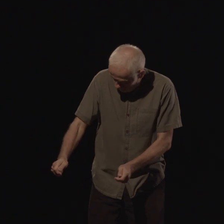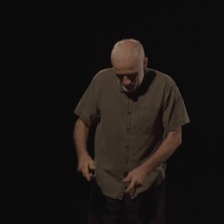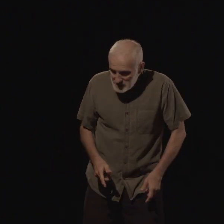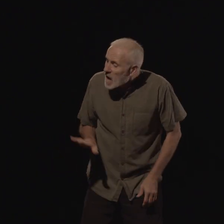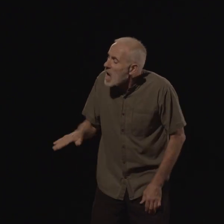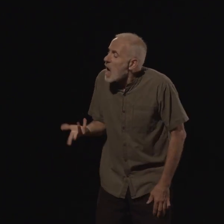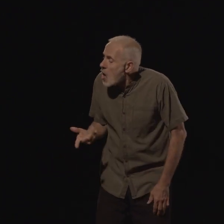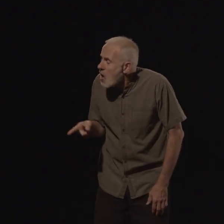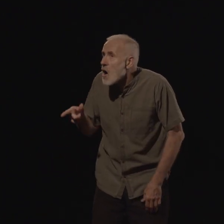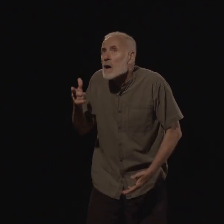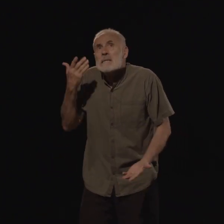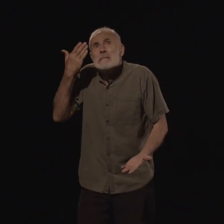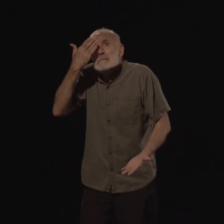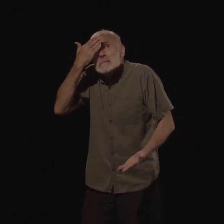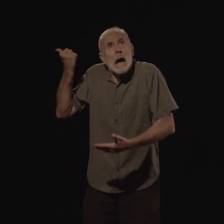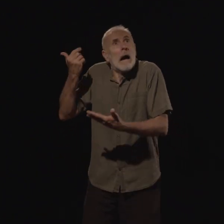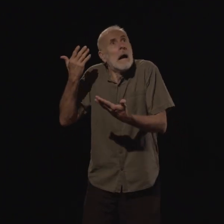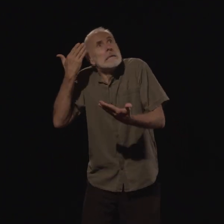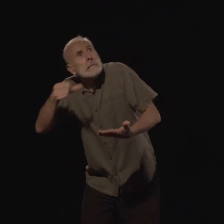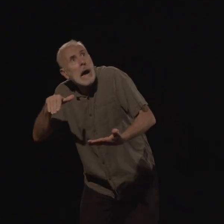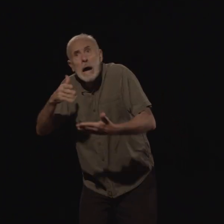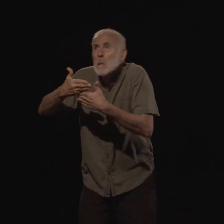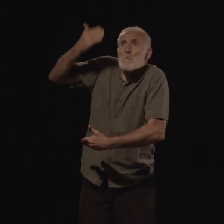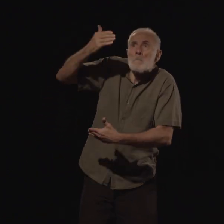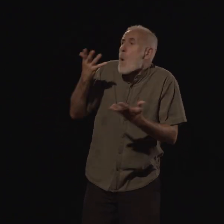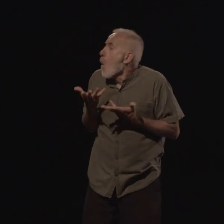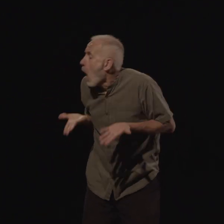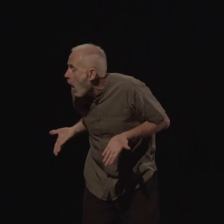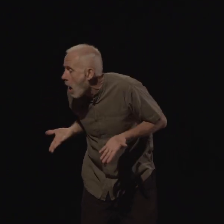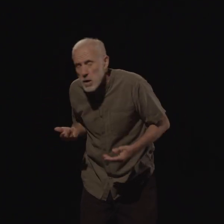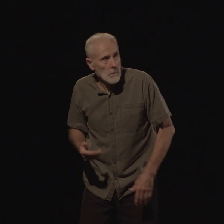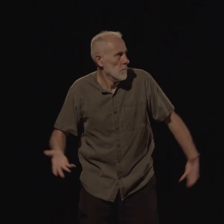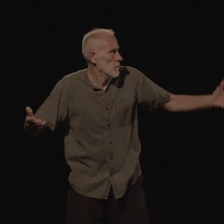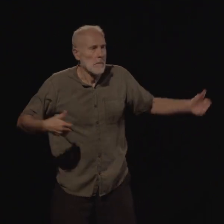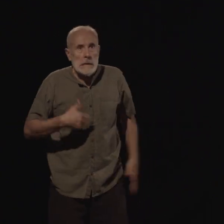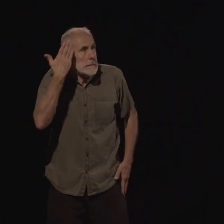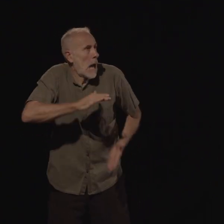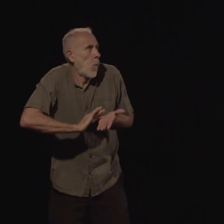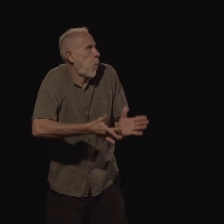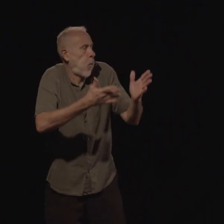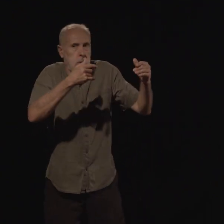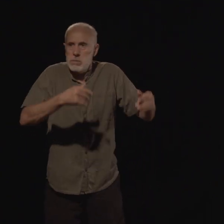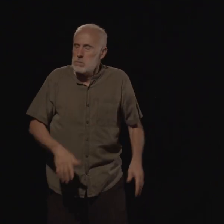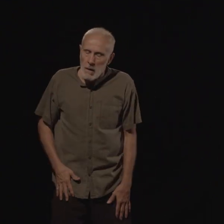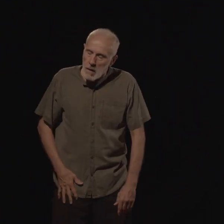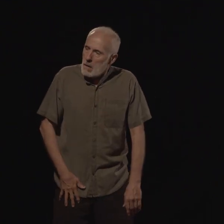tu ne sais plus ? Il disait. Je sais encore tout. Et il était très triste parce qu'il savait encore tout.